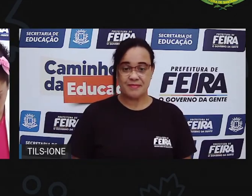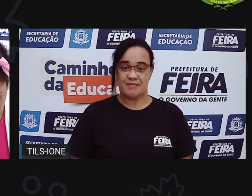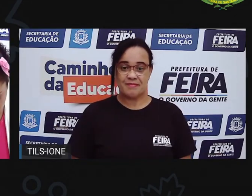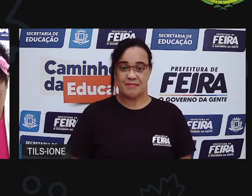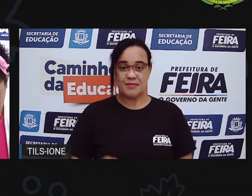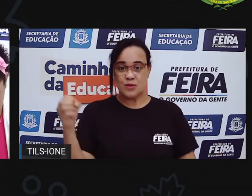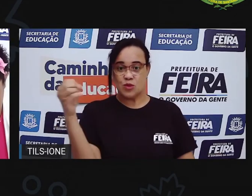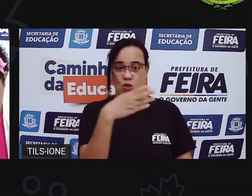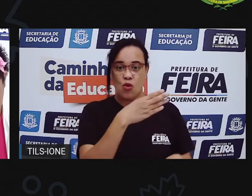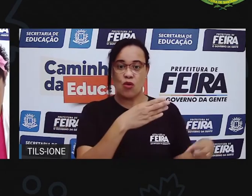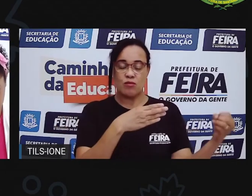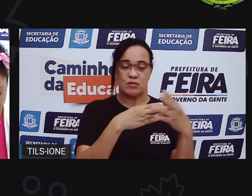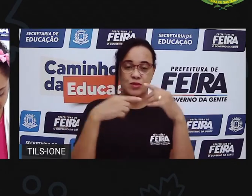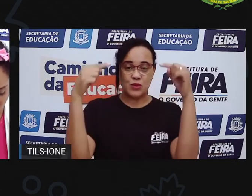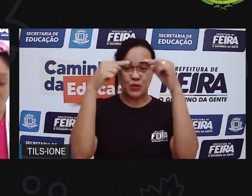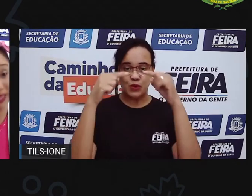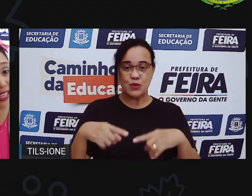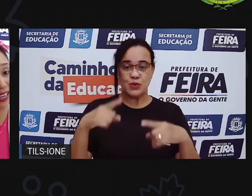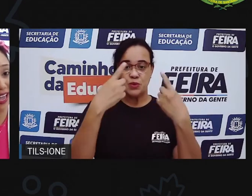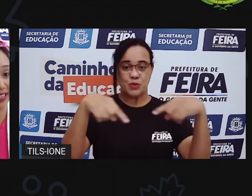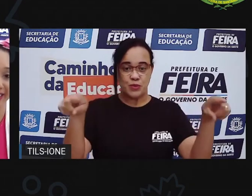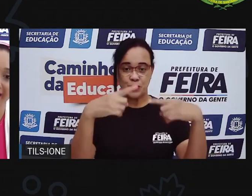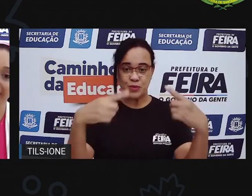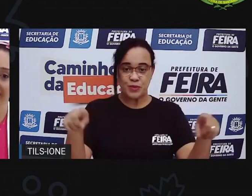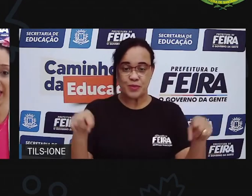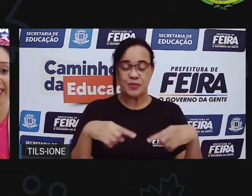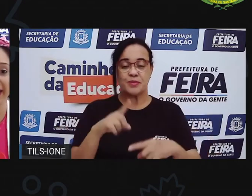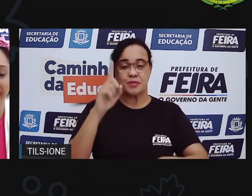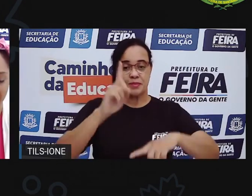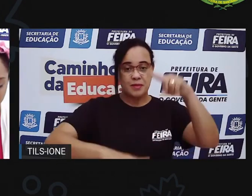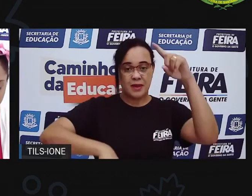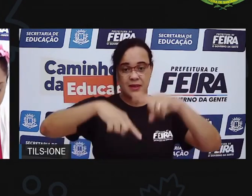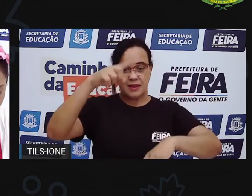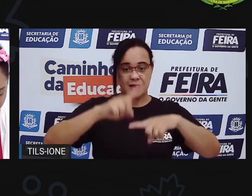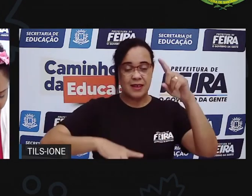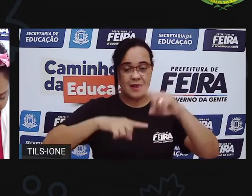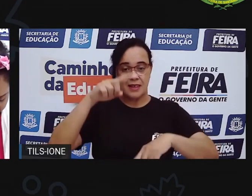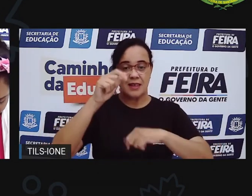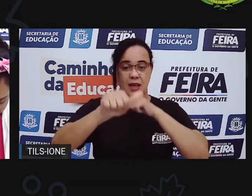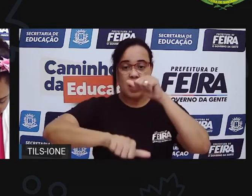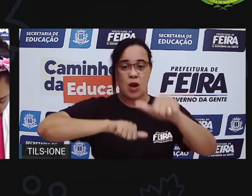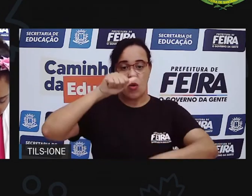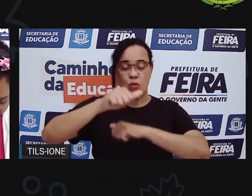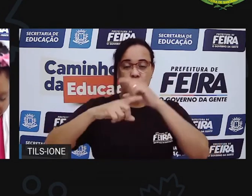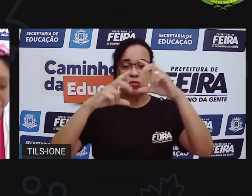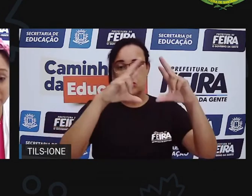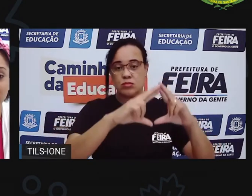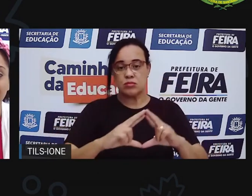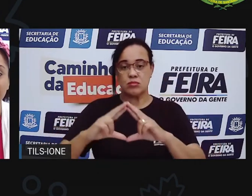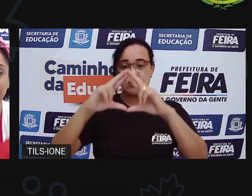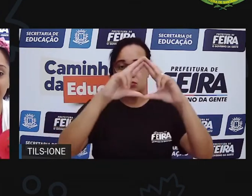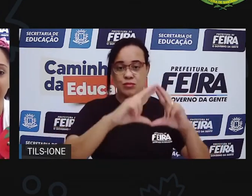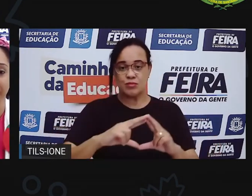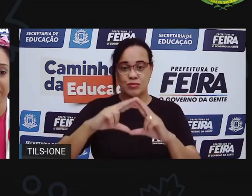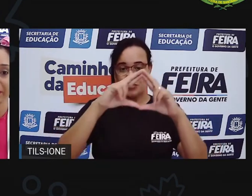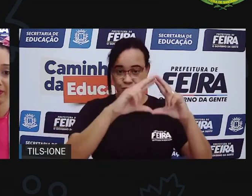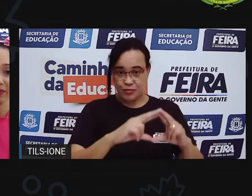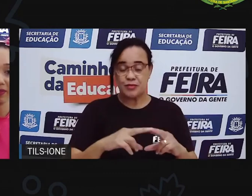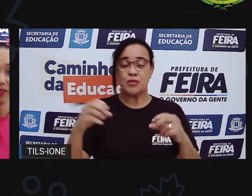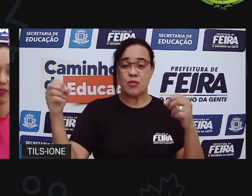instrumentos novos. Com materiais recicláveis. Que legal. O que dá para a gente fazer?